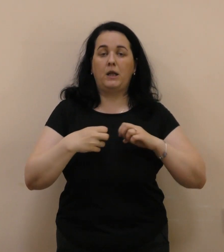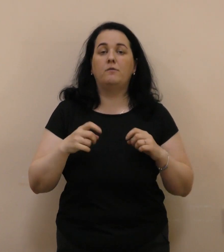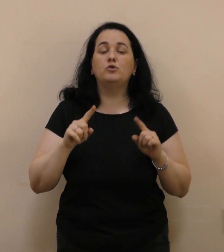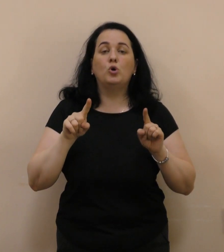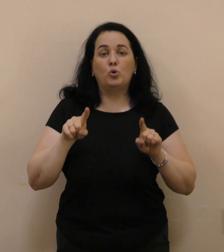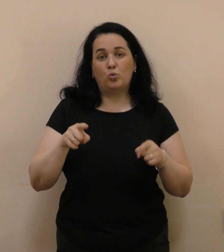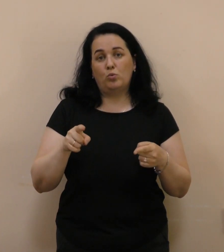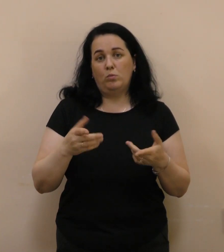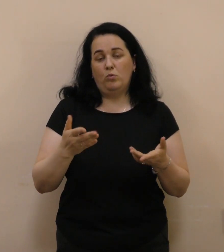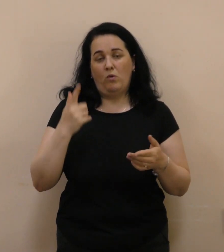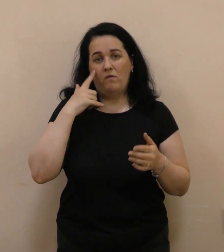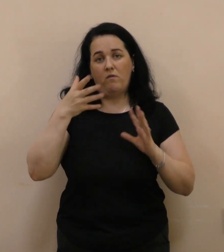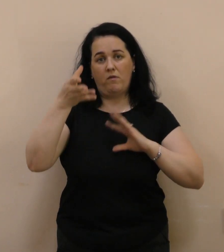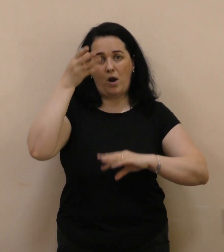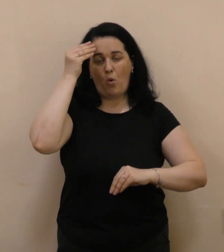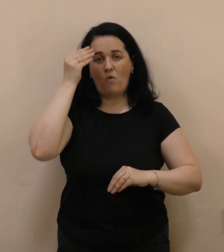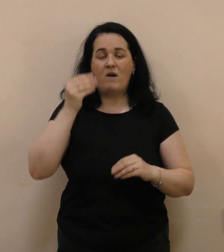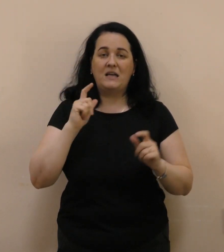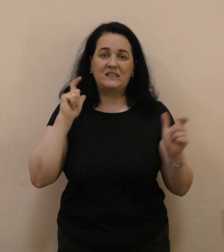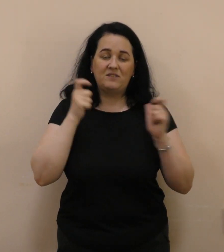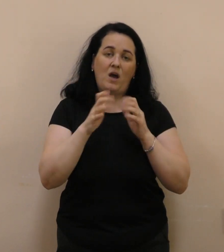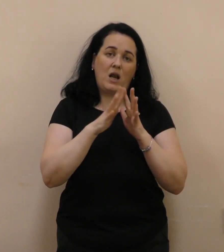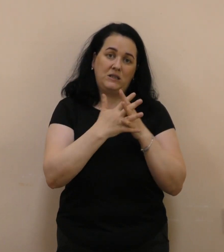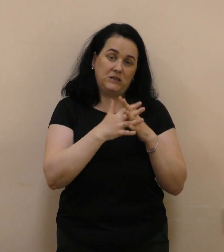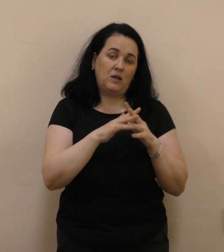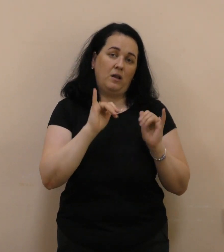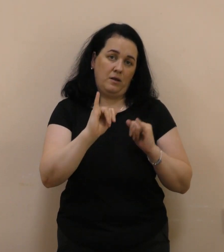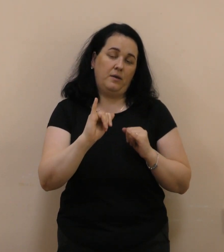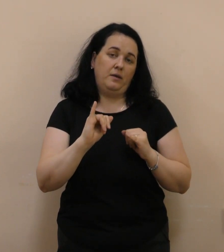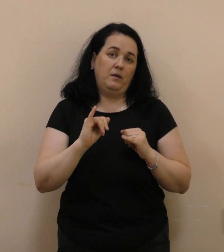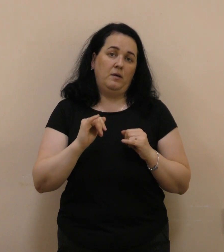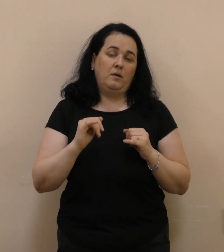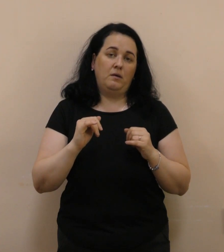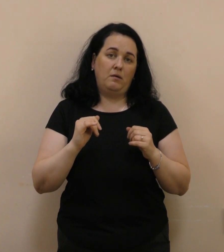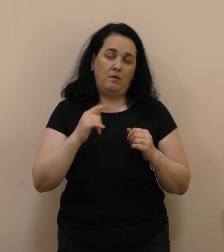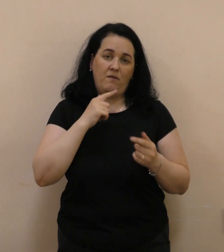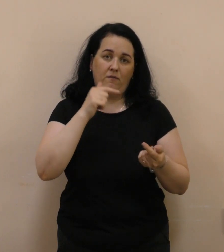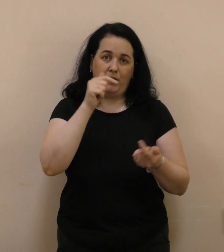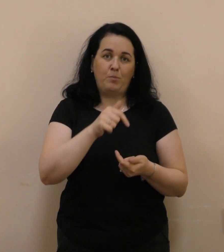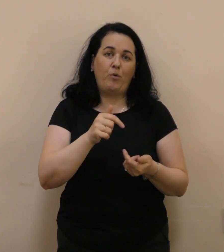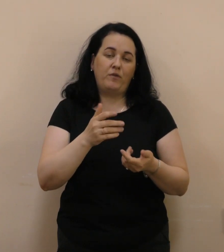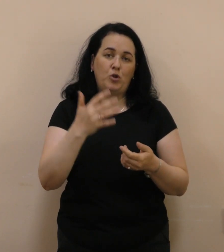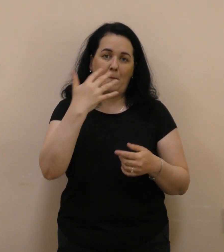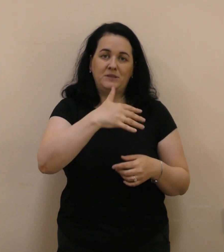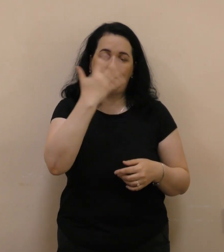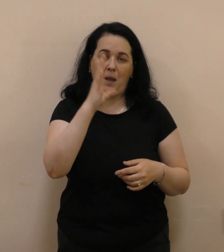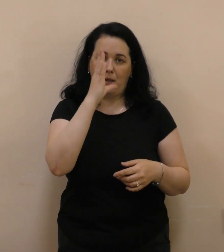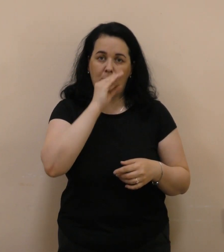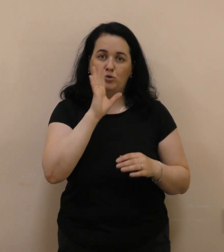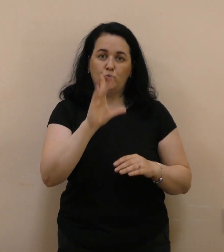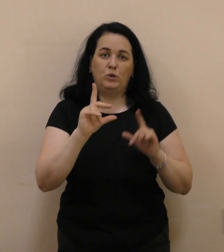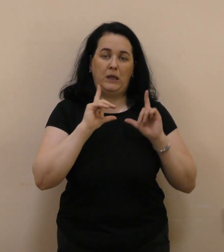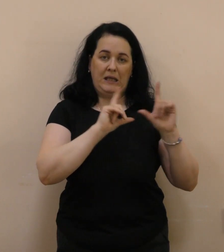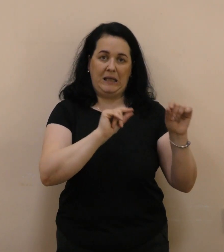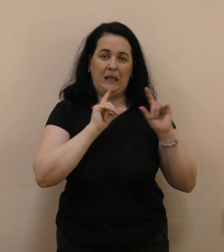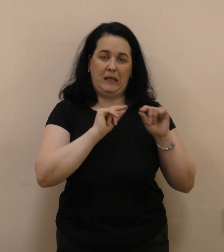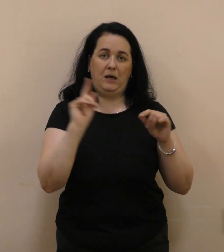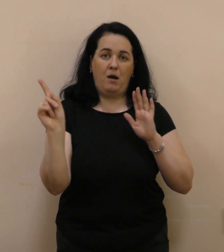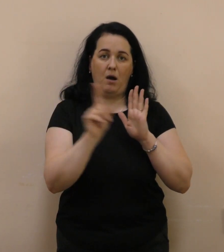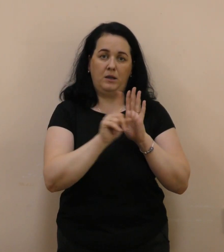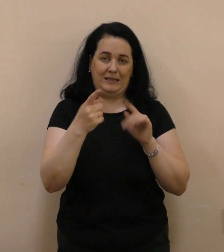Тому врахували звернення села і відповідно 55 маршрут буде їхати за цим